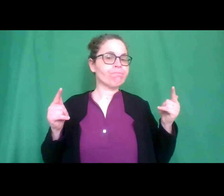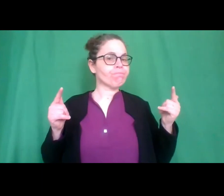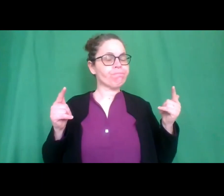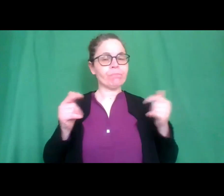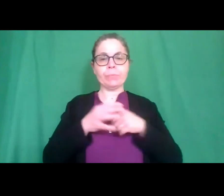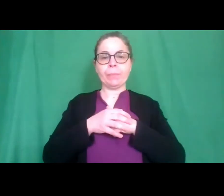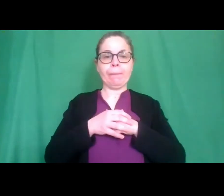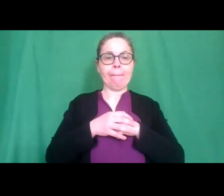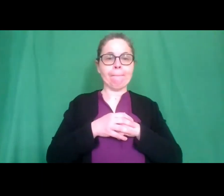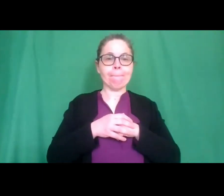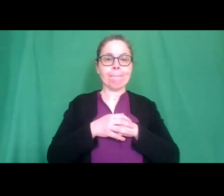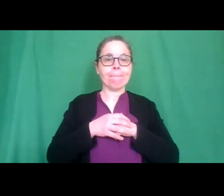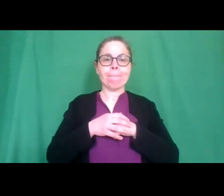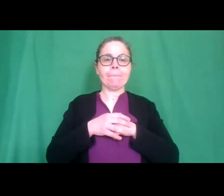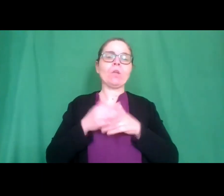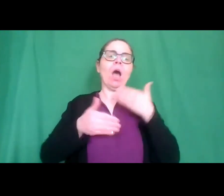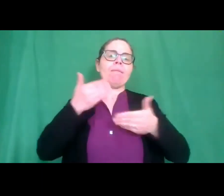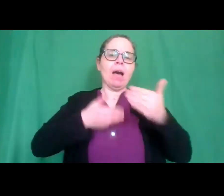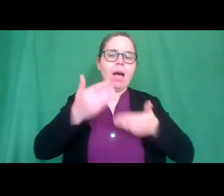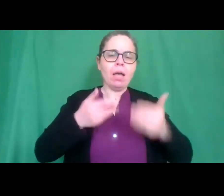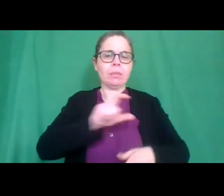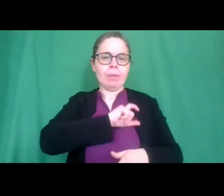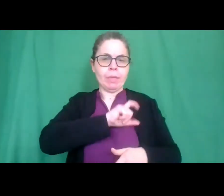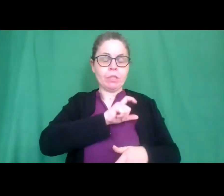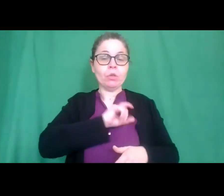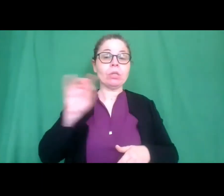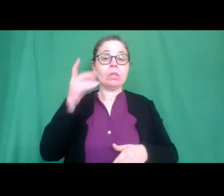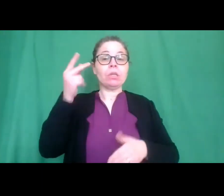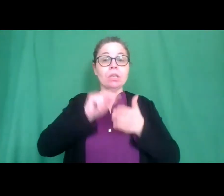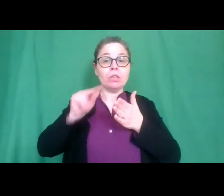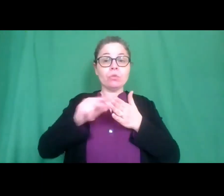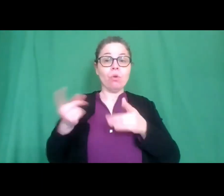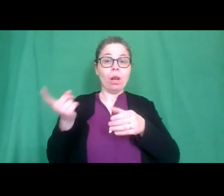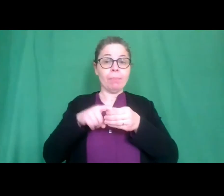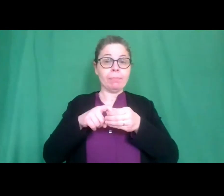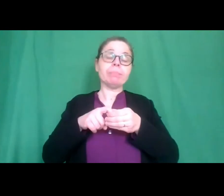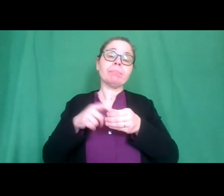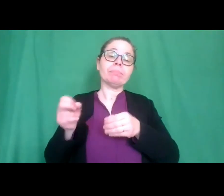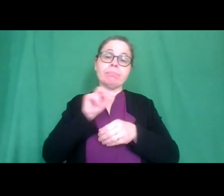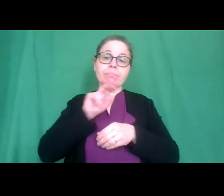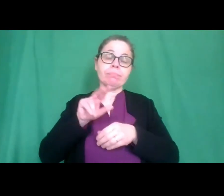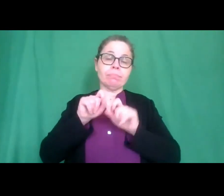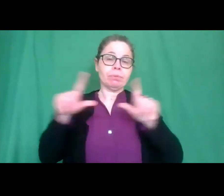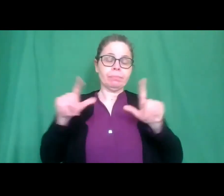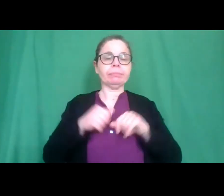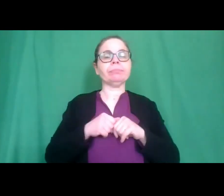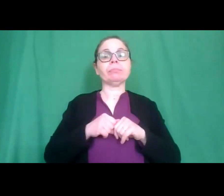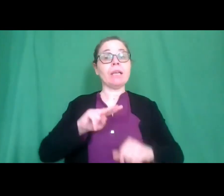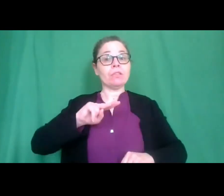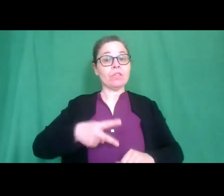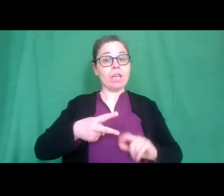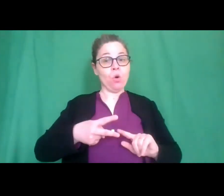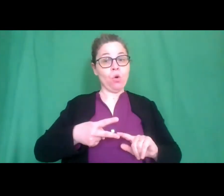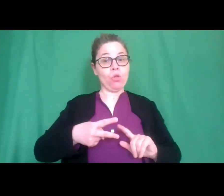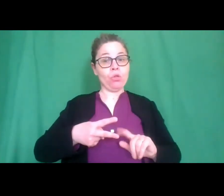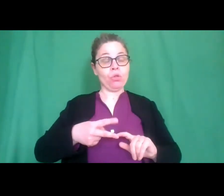comunque intanto io vado avanti preside poi se si affacciano li salutiamo come secondo posto abbiamo